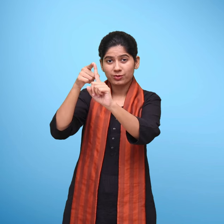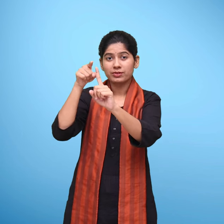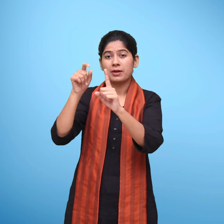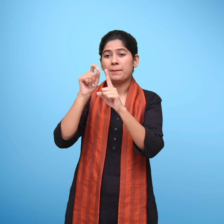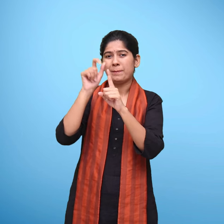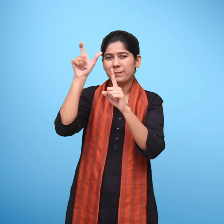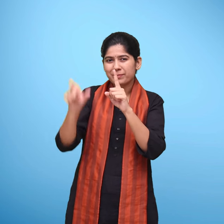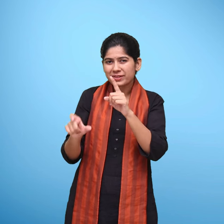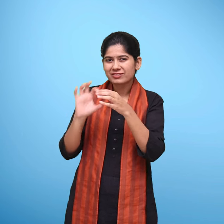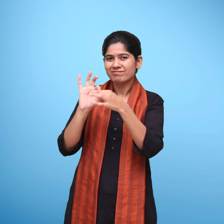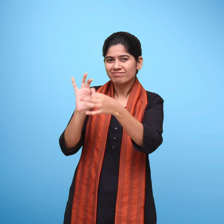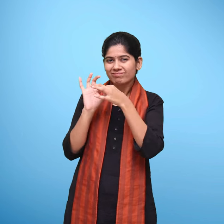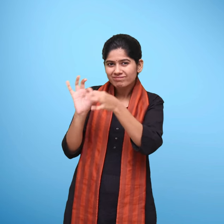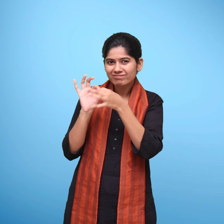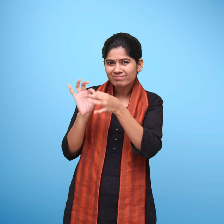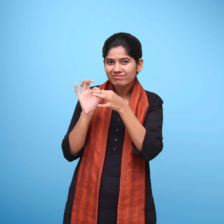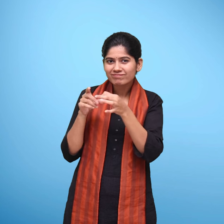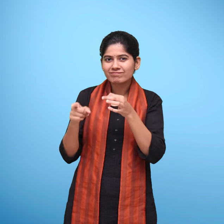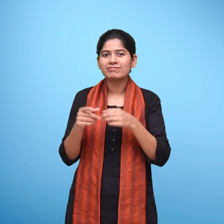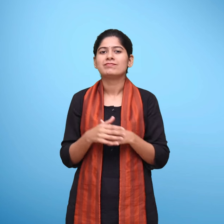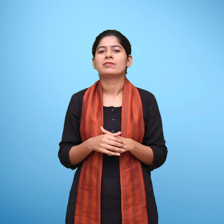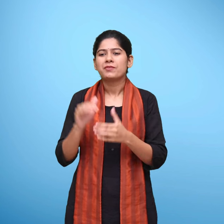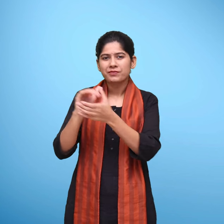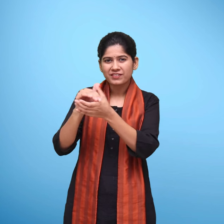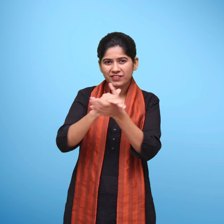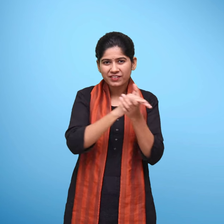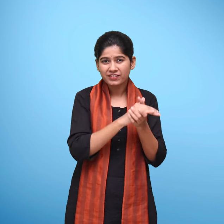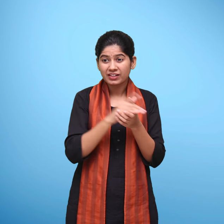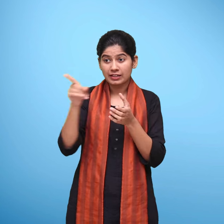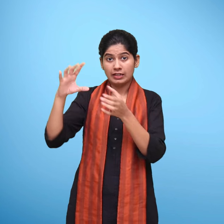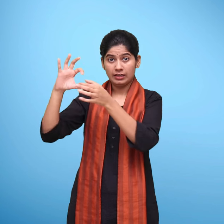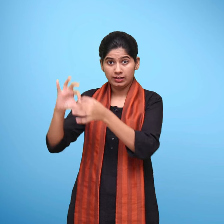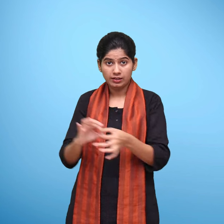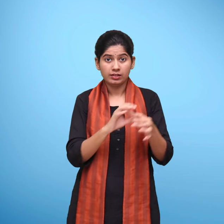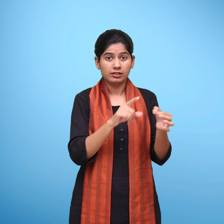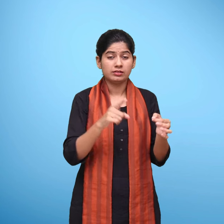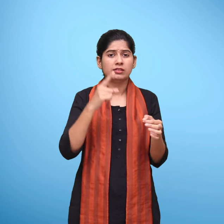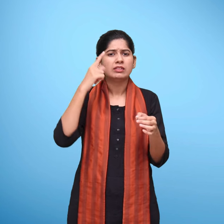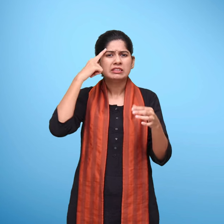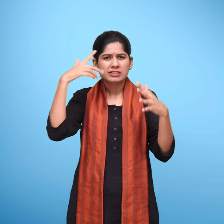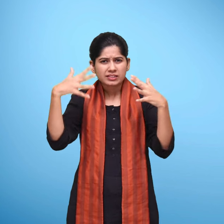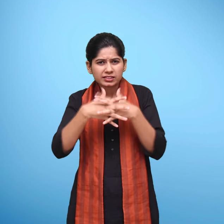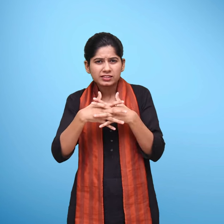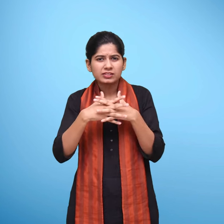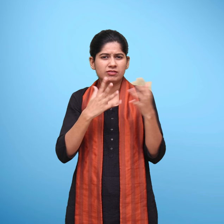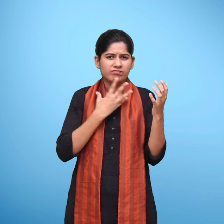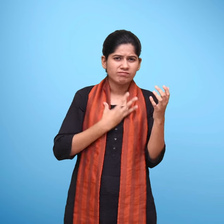संबंधों, साथियों के दबाव को लेकर किसी भी तनहा के तनाव, चिंता,